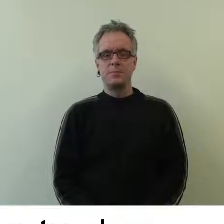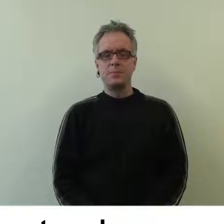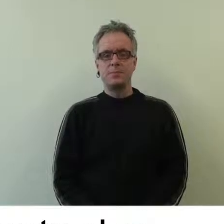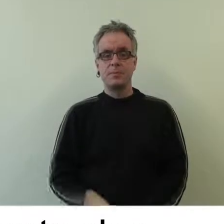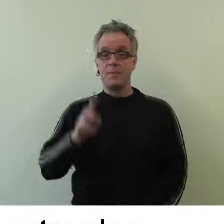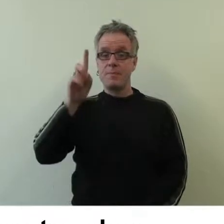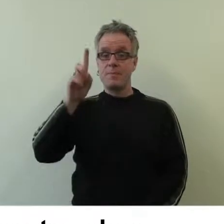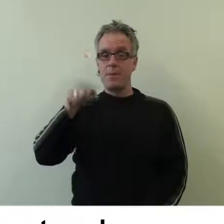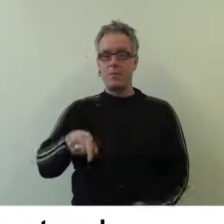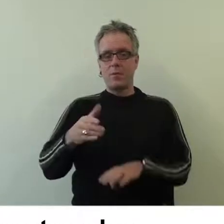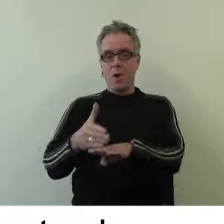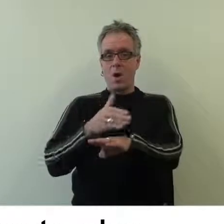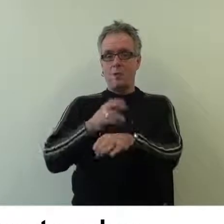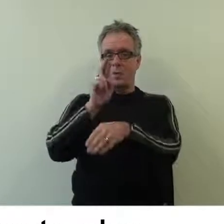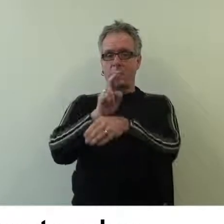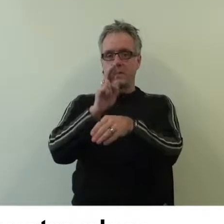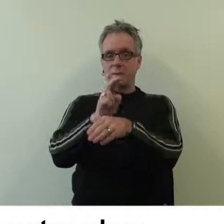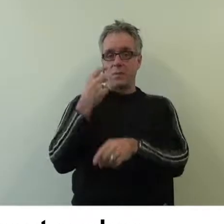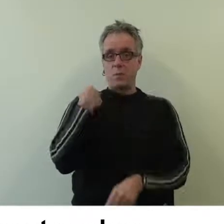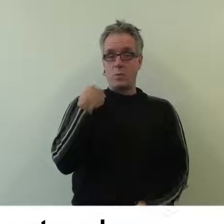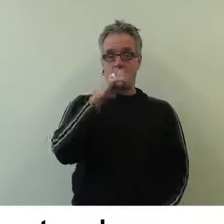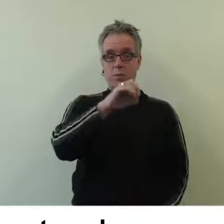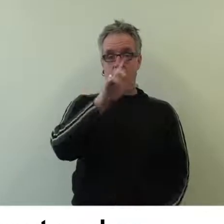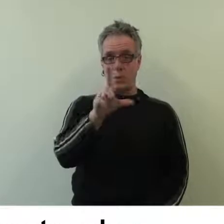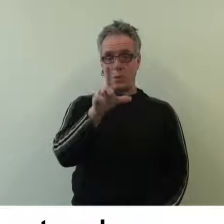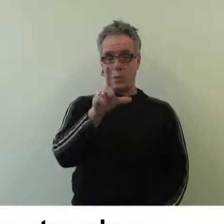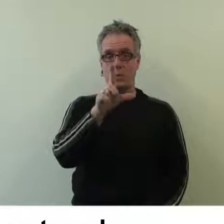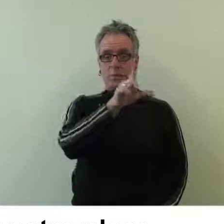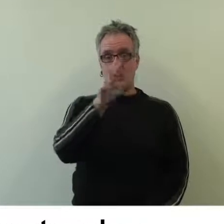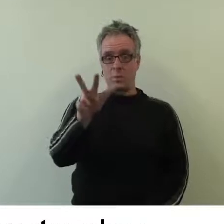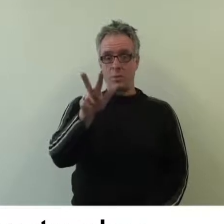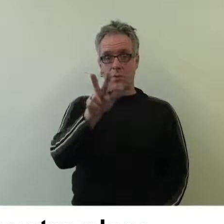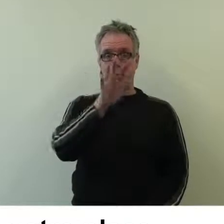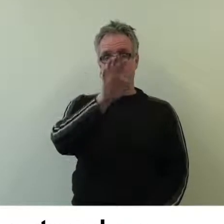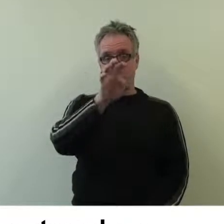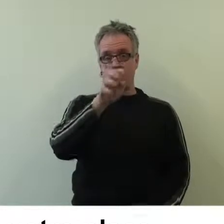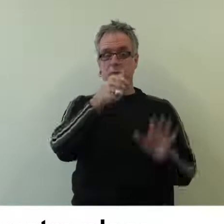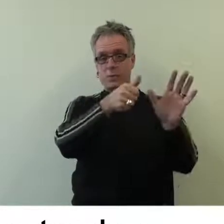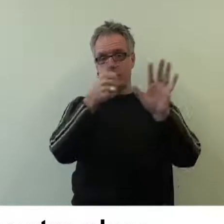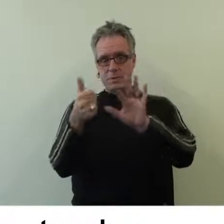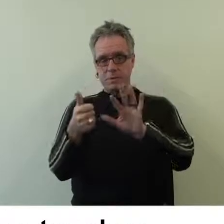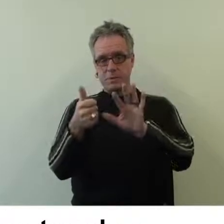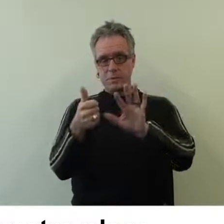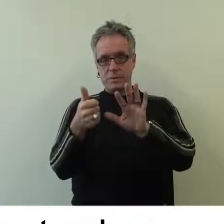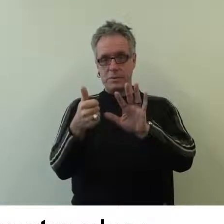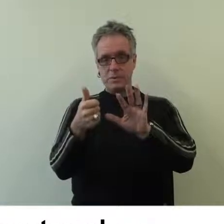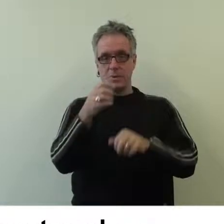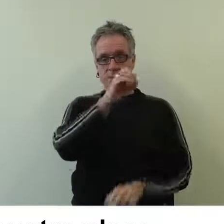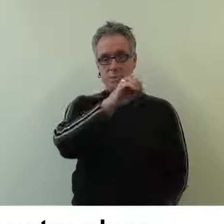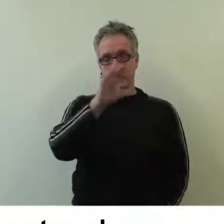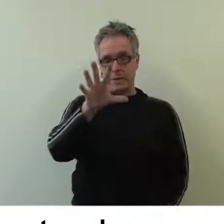Pensez à réserver votre place au 02 23 40 66 05